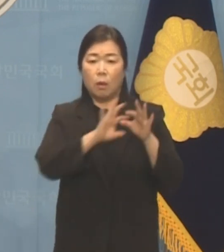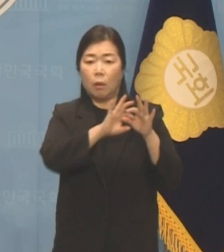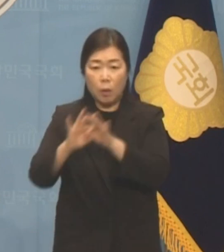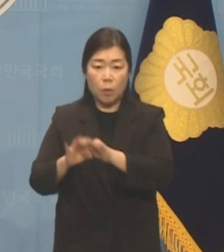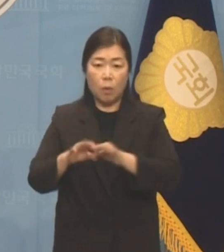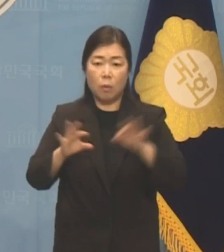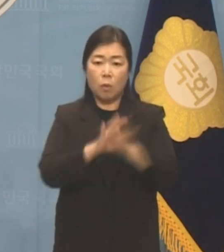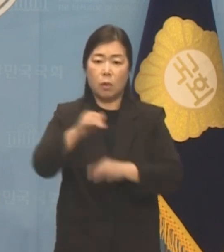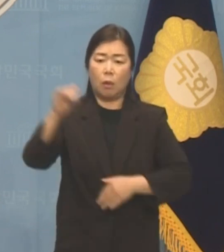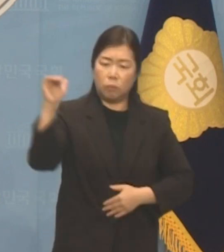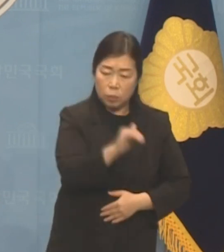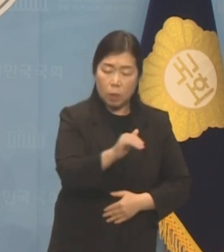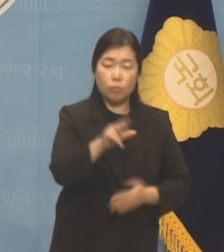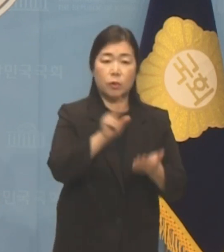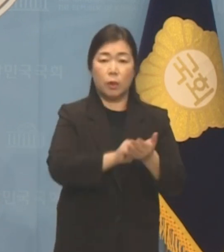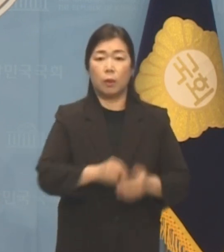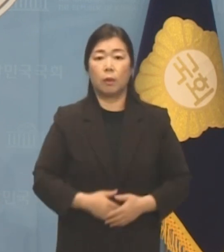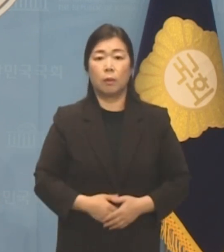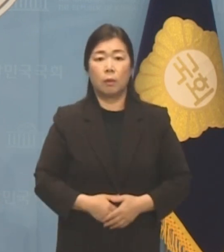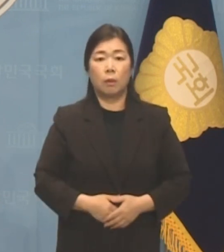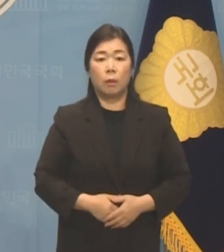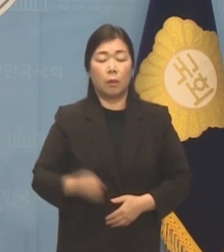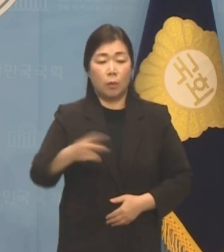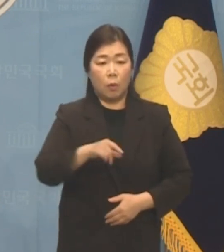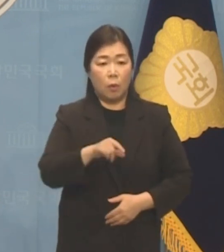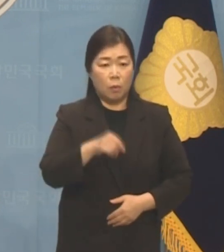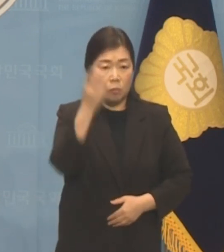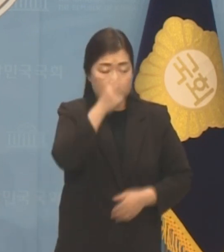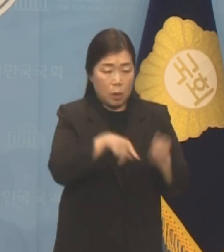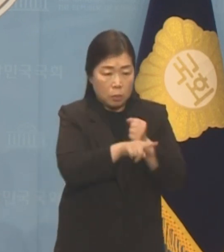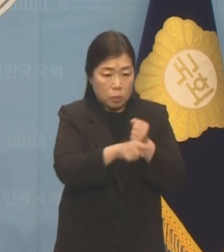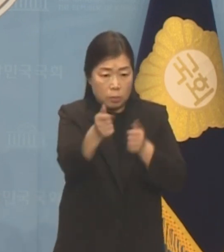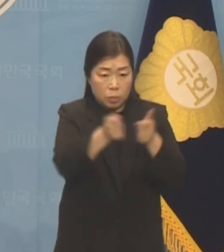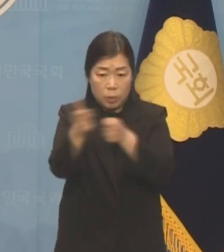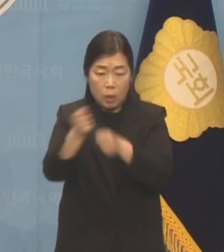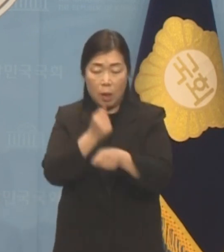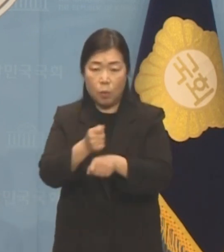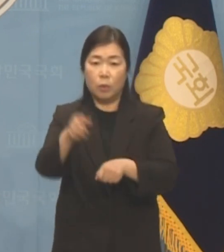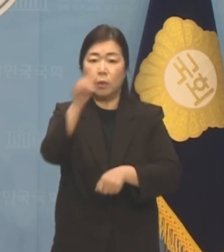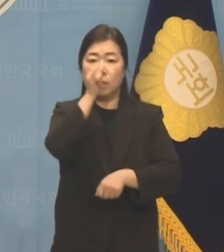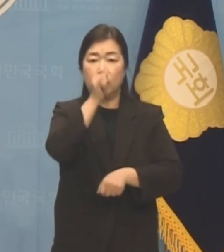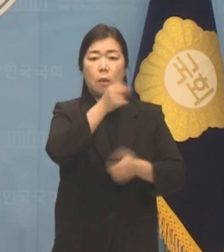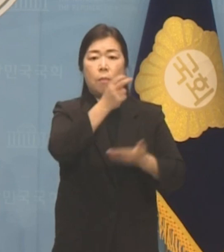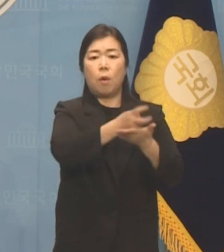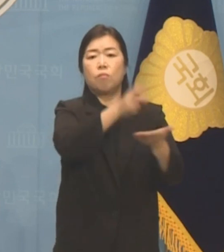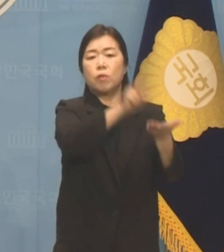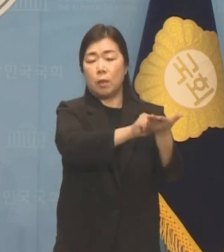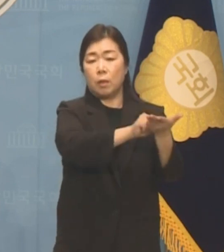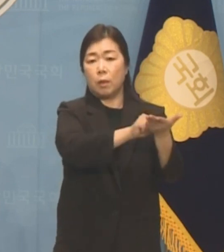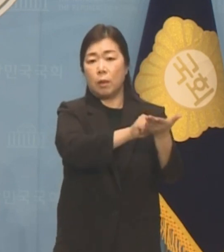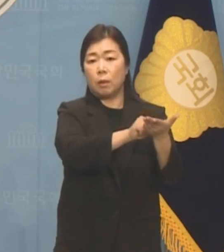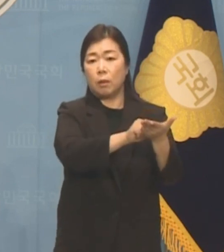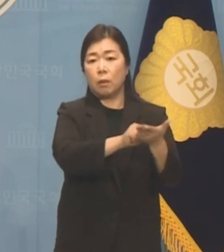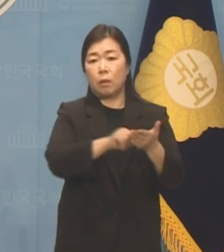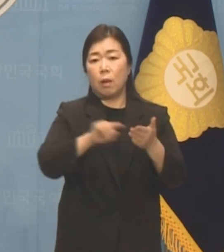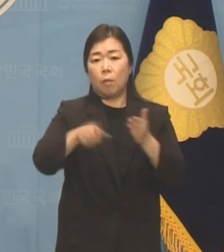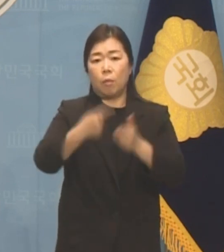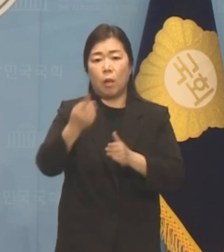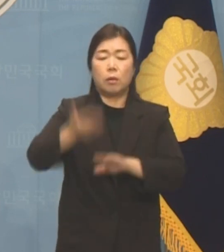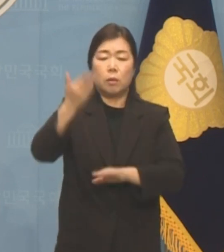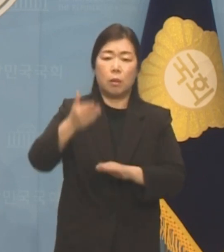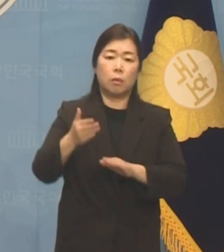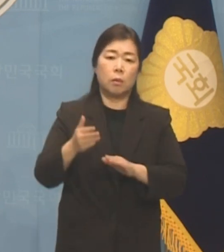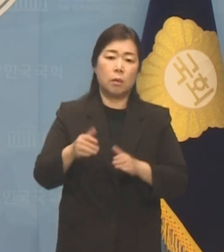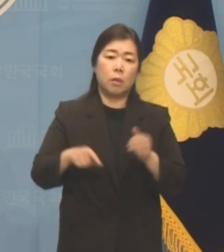경제 위기, 선택적 수사를 통해 반대 진영을 범죄자로 내몰고 있는 사법 위기, 수백 명이 이유 없는